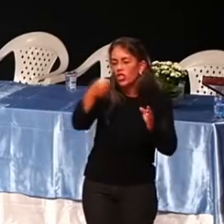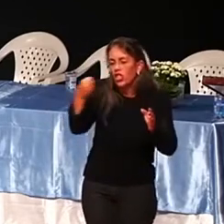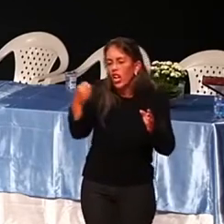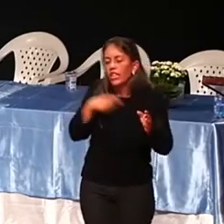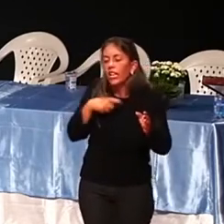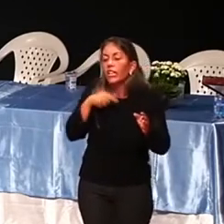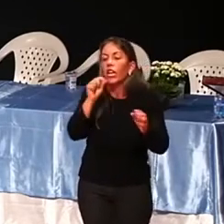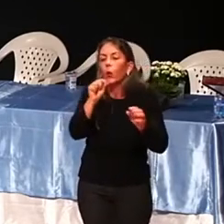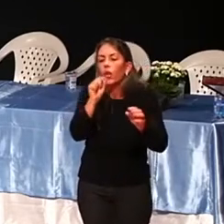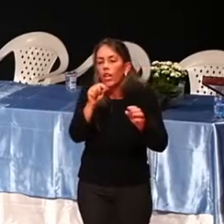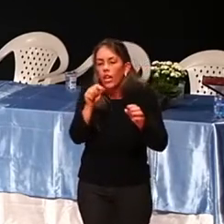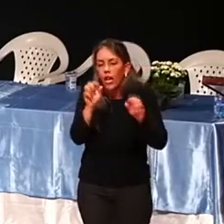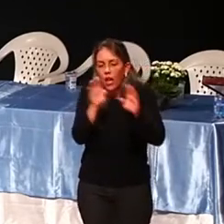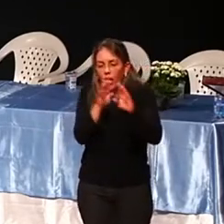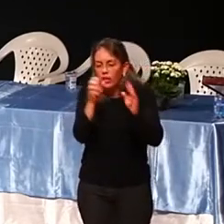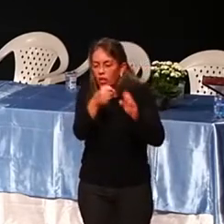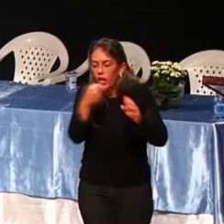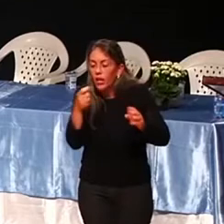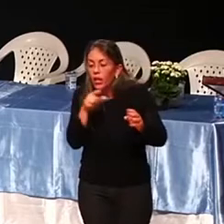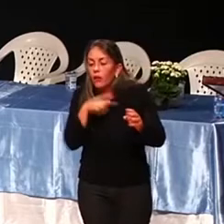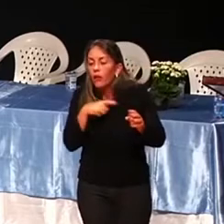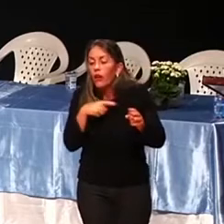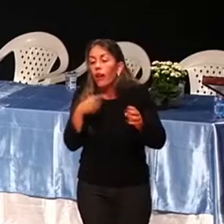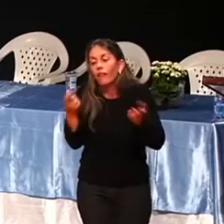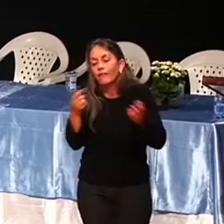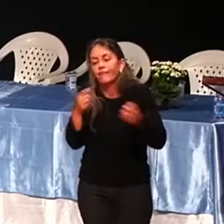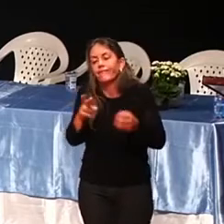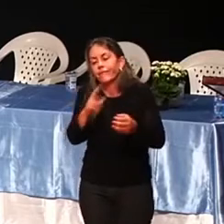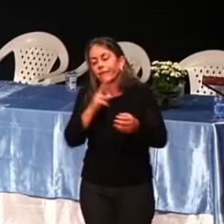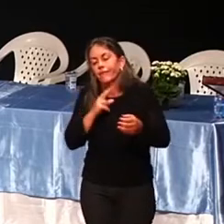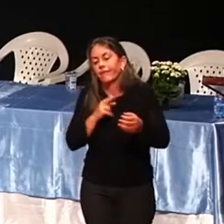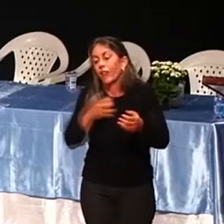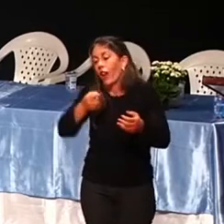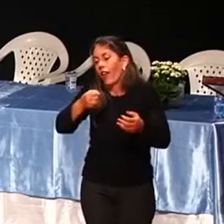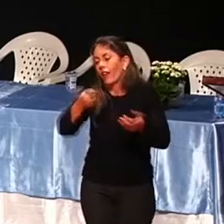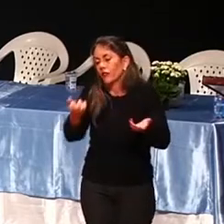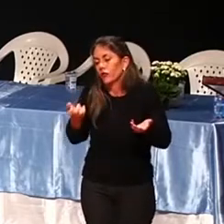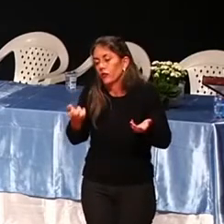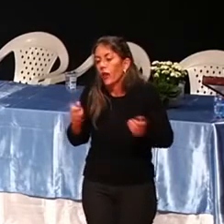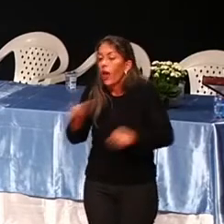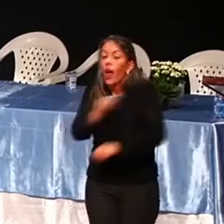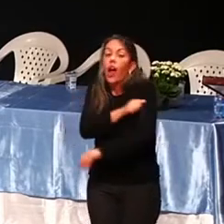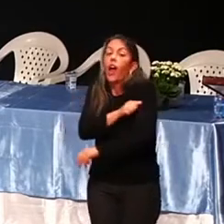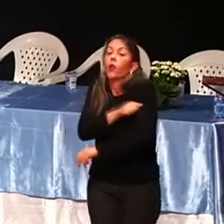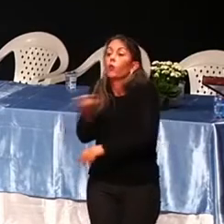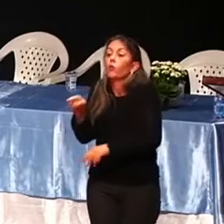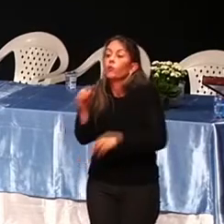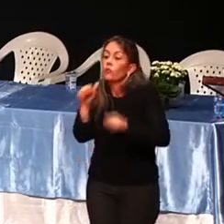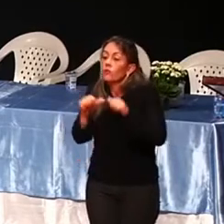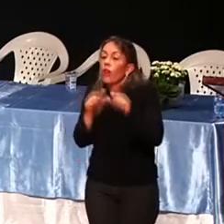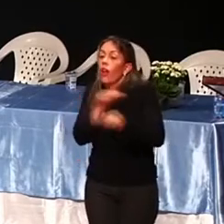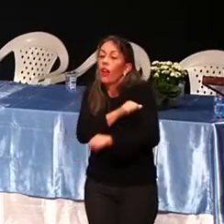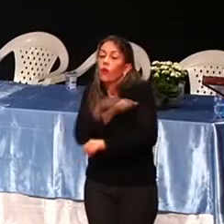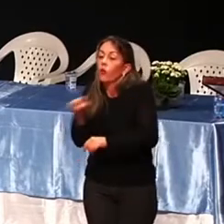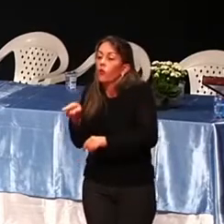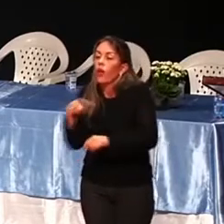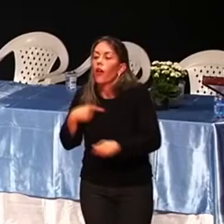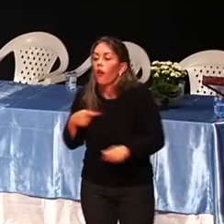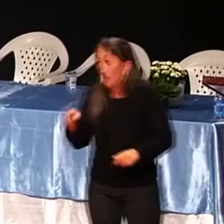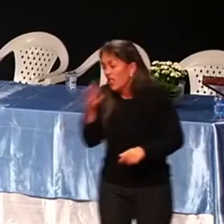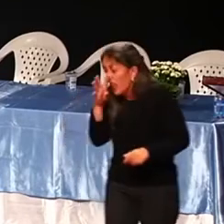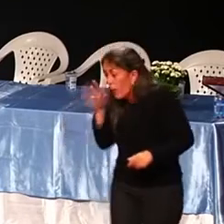aluno se fala assim para ele? Você é muito teimoso, moleque. Você é muito teimoso. Bem que seu pai falou. Você está muito teimoso. O que ele vai ser?